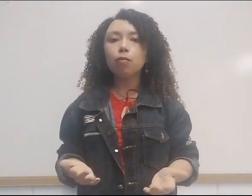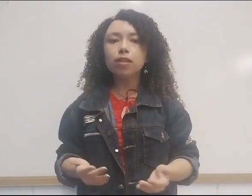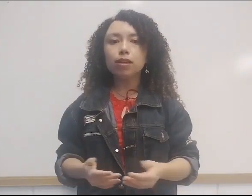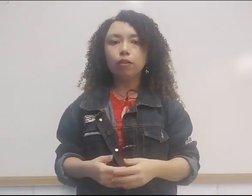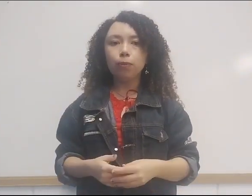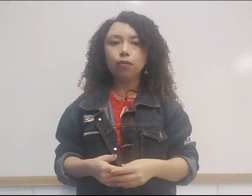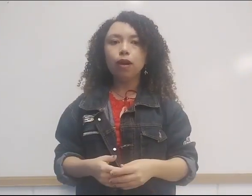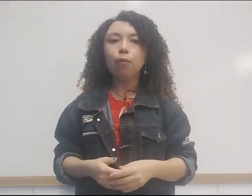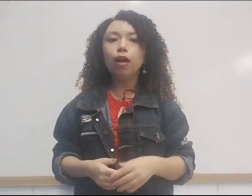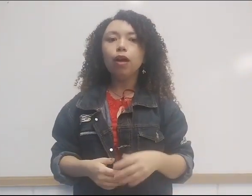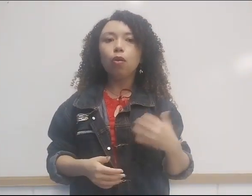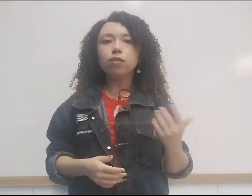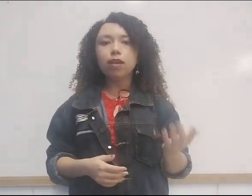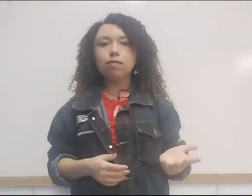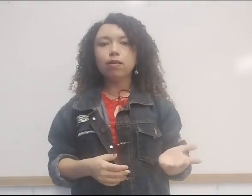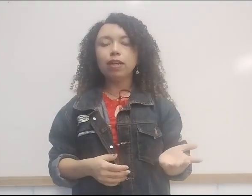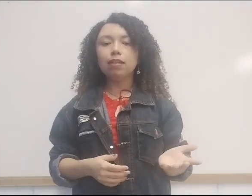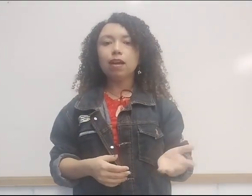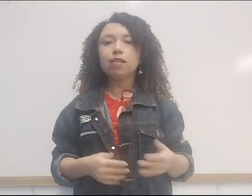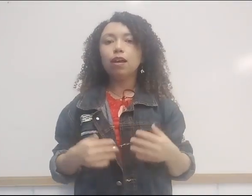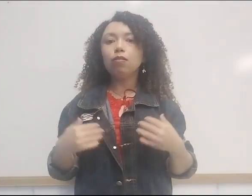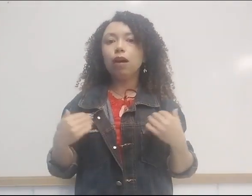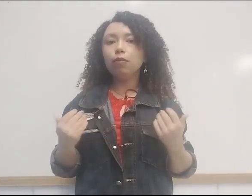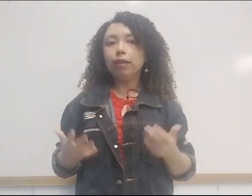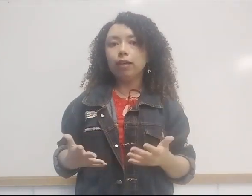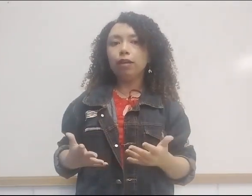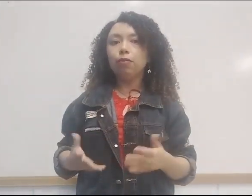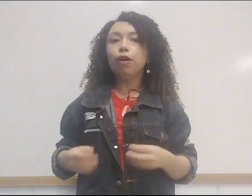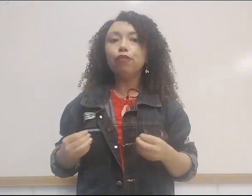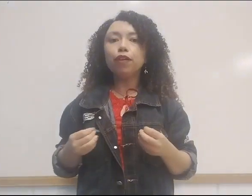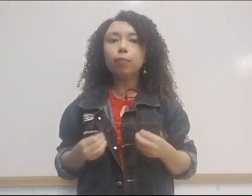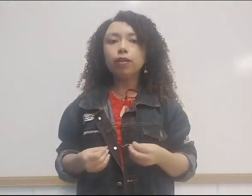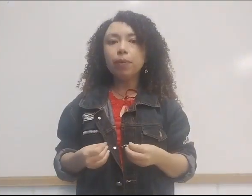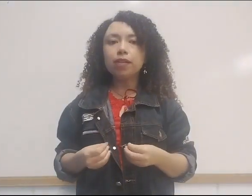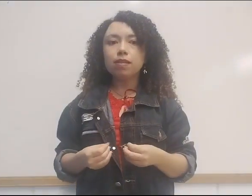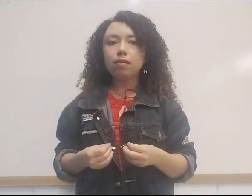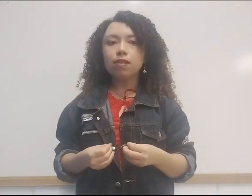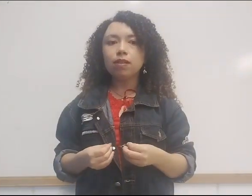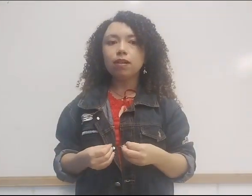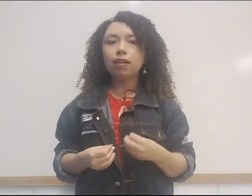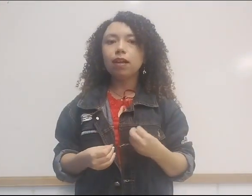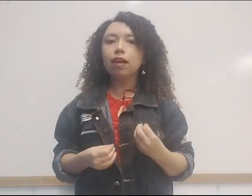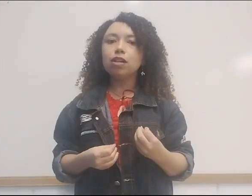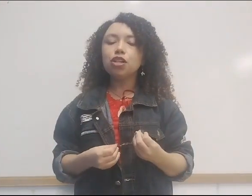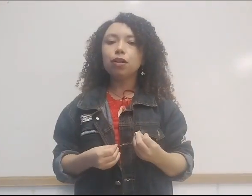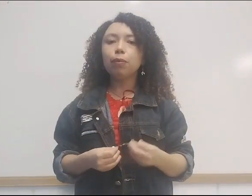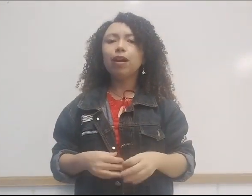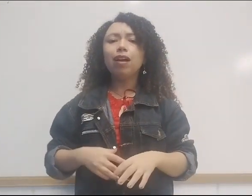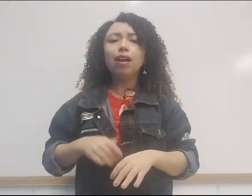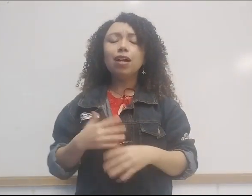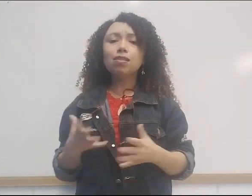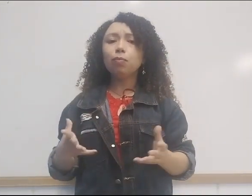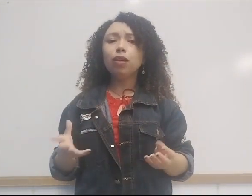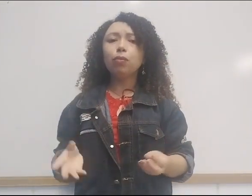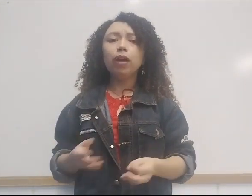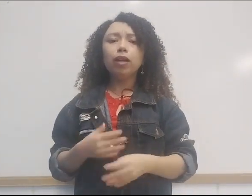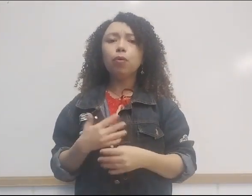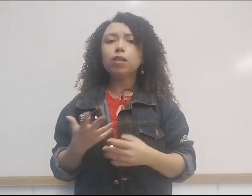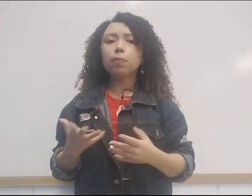comercial de Portugal com os reinos orientais do lado índico, firmando a presença lusitana naquela região. Resumindo, em poucas